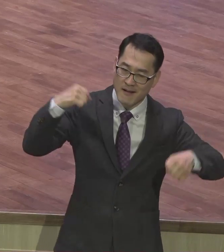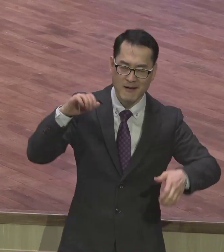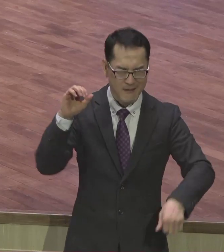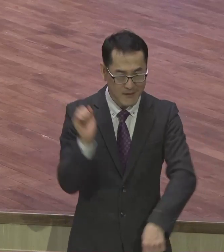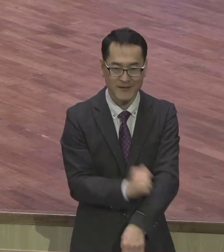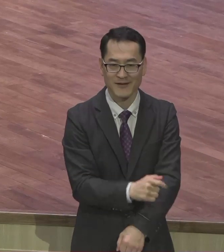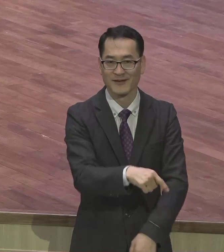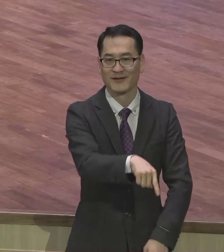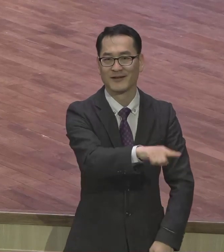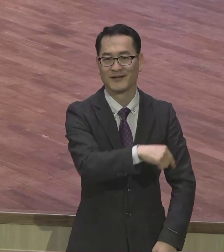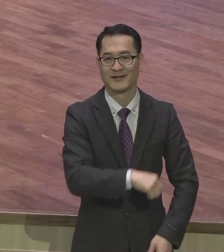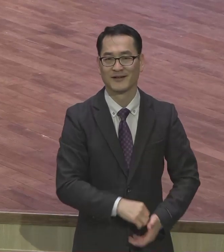이것도 잘하고